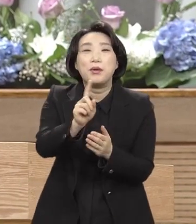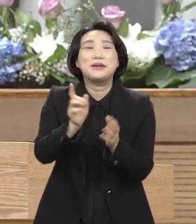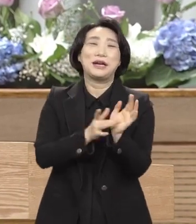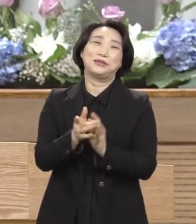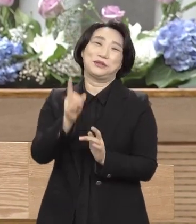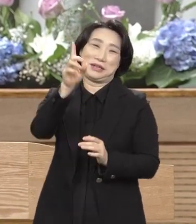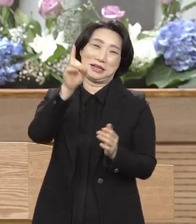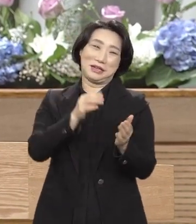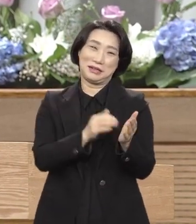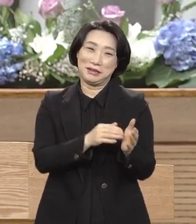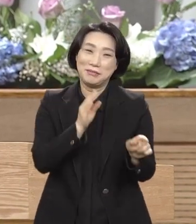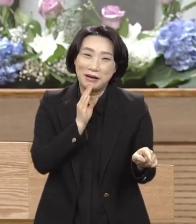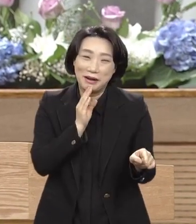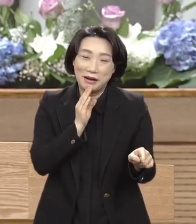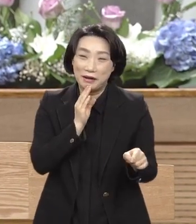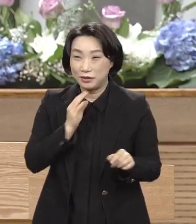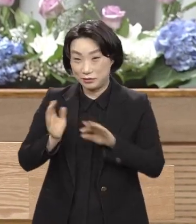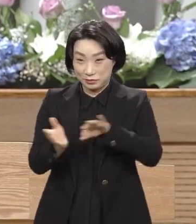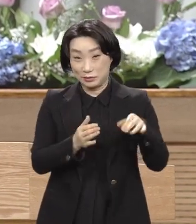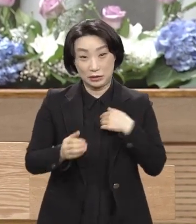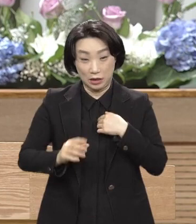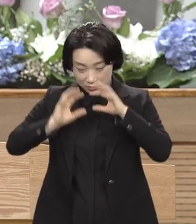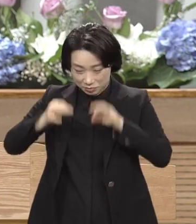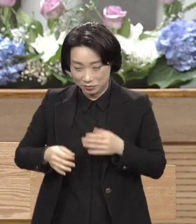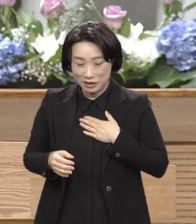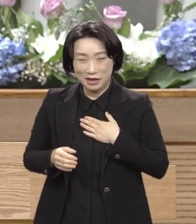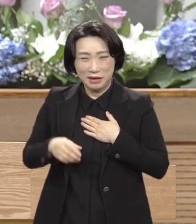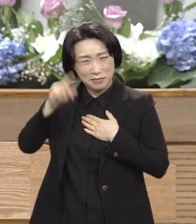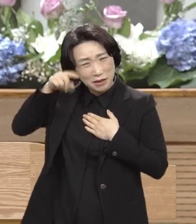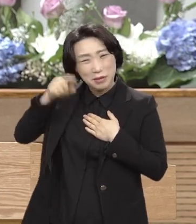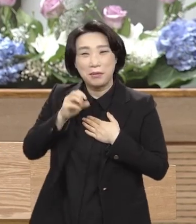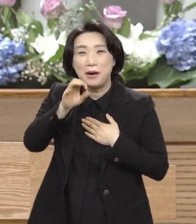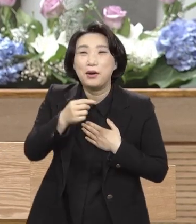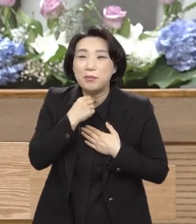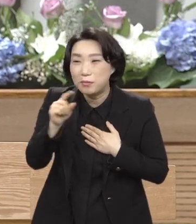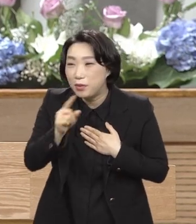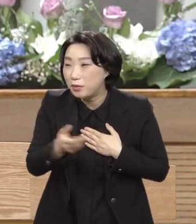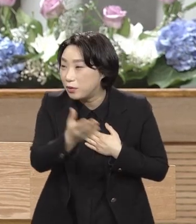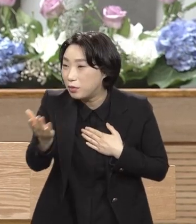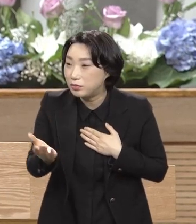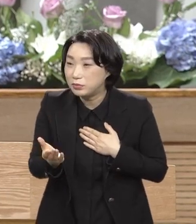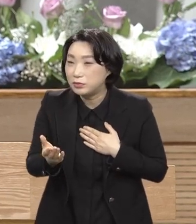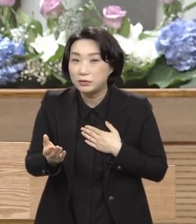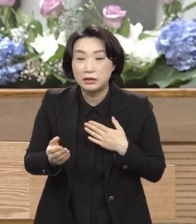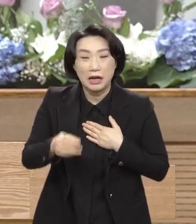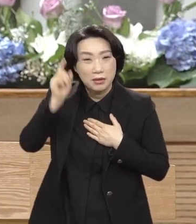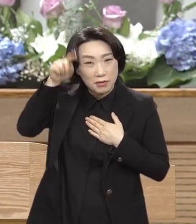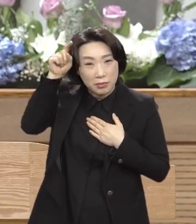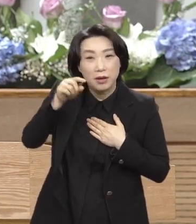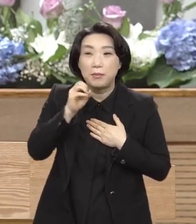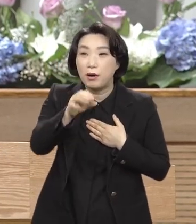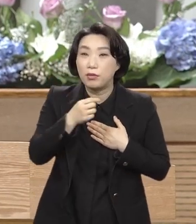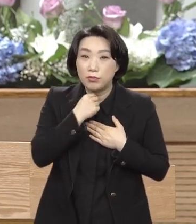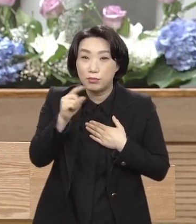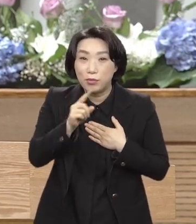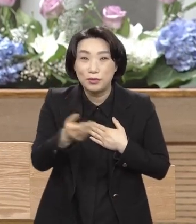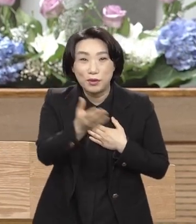당신은 누구냐 그 말이에요 당신은 화제의 얘기가 누구냐 바로